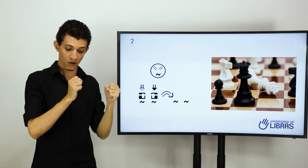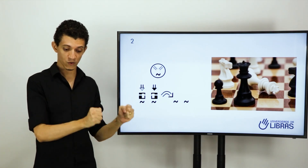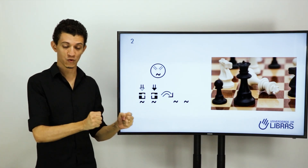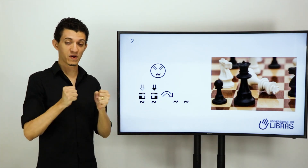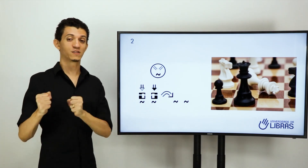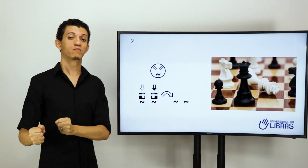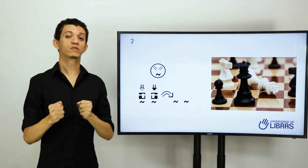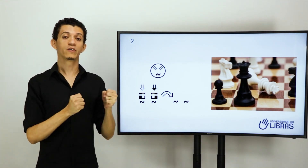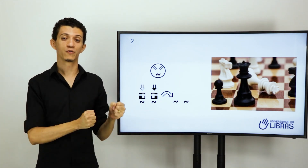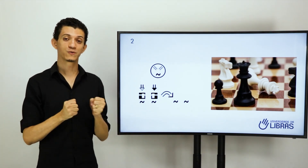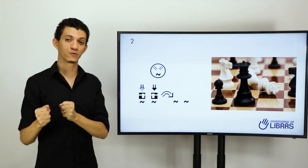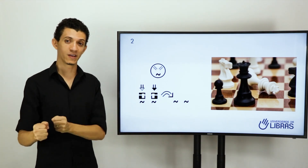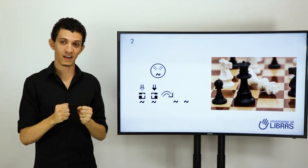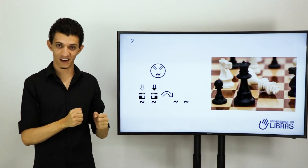Eu sou mais poderoso do que ele.